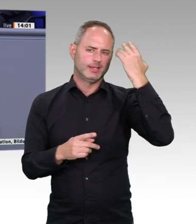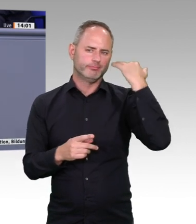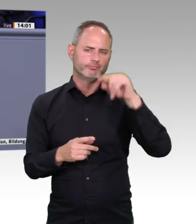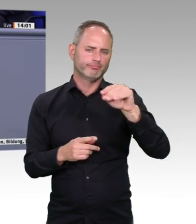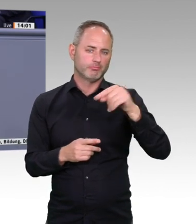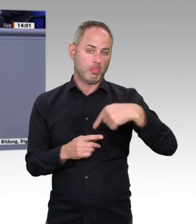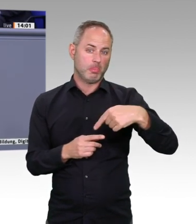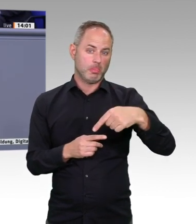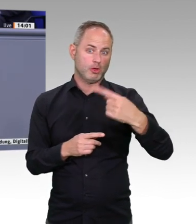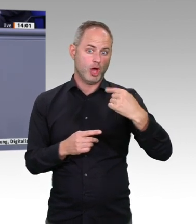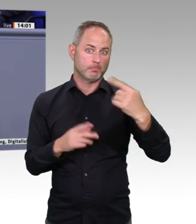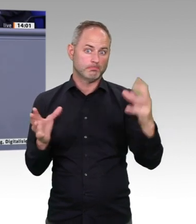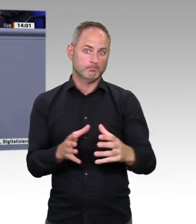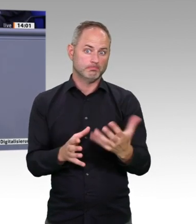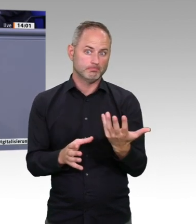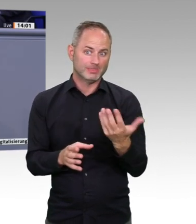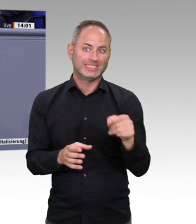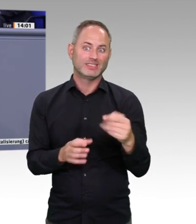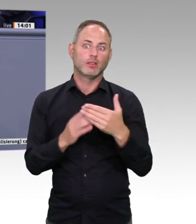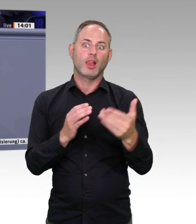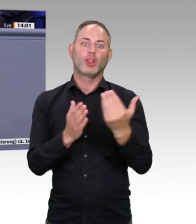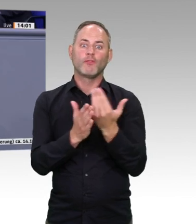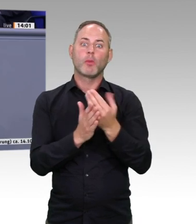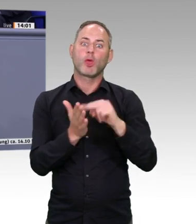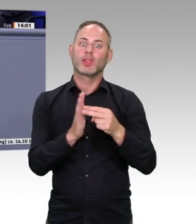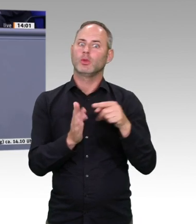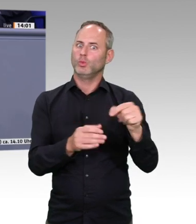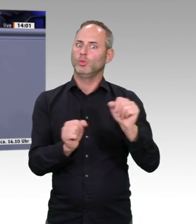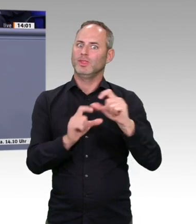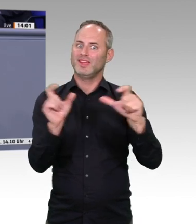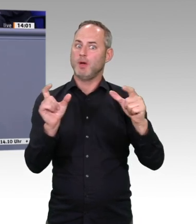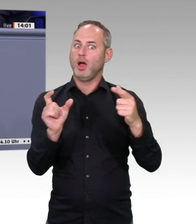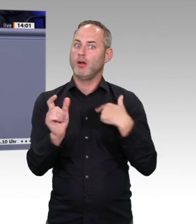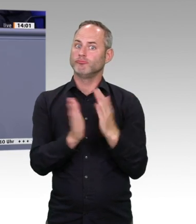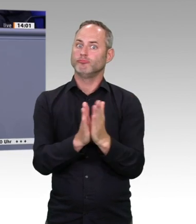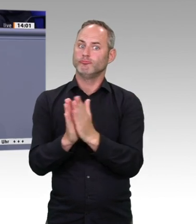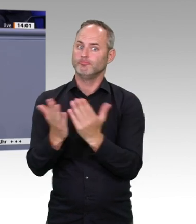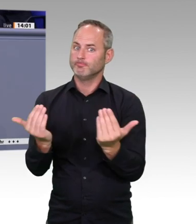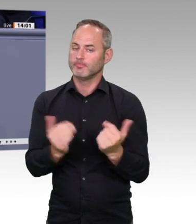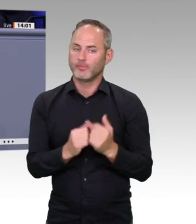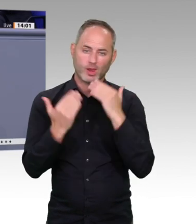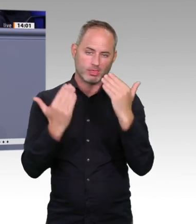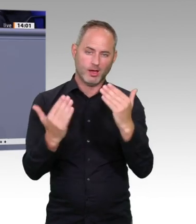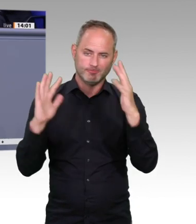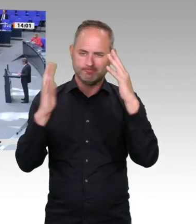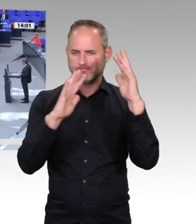auch mal vorher informiert und nicht so tut, als ob die Qualität und die Leistung nur woanders stattfindet.